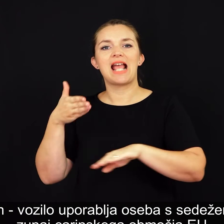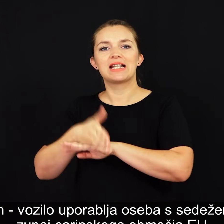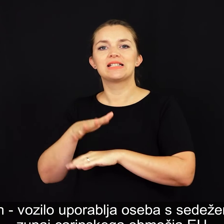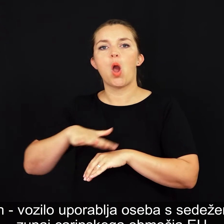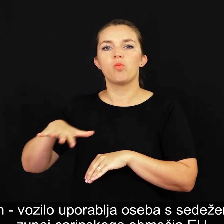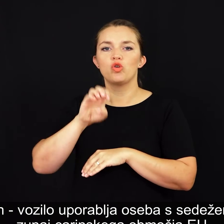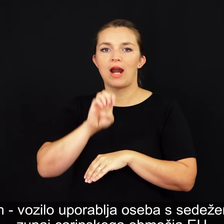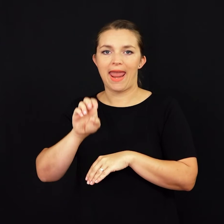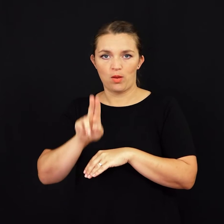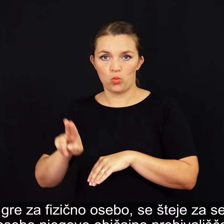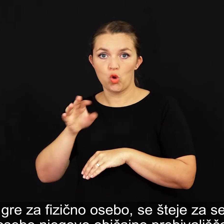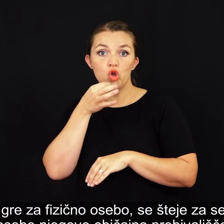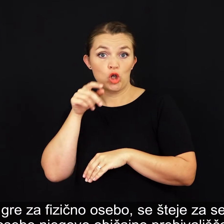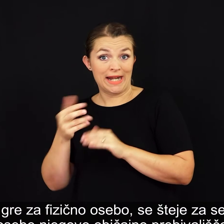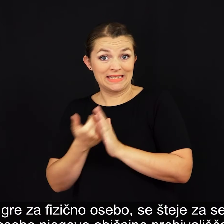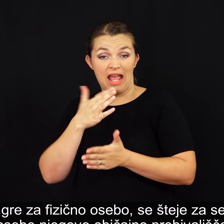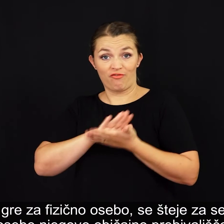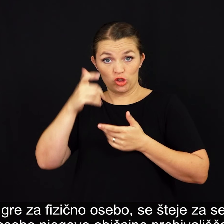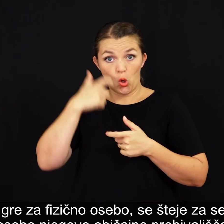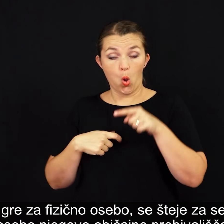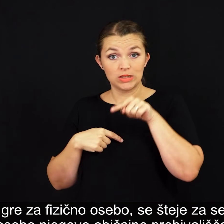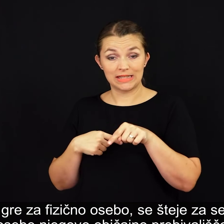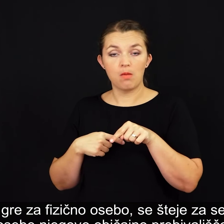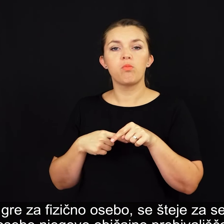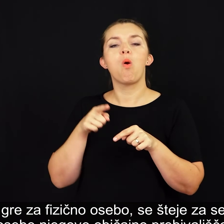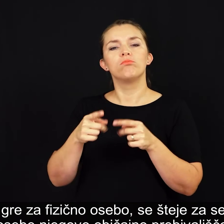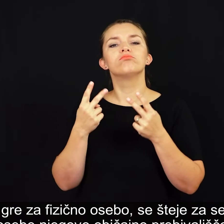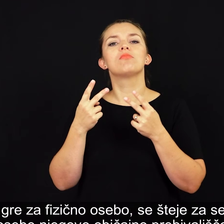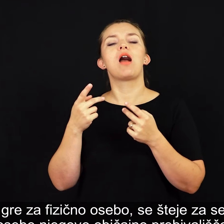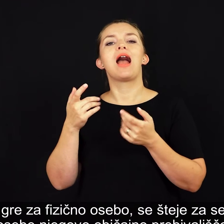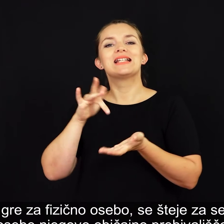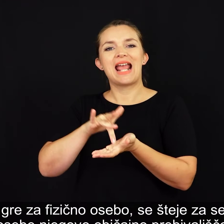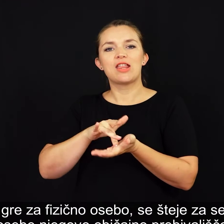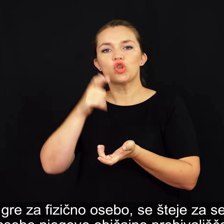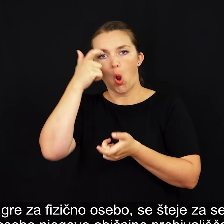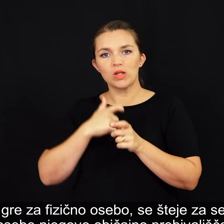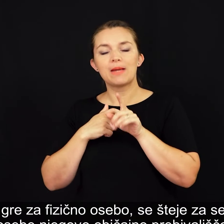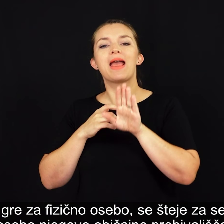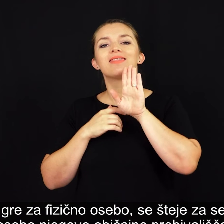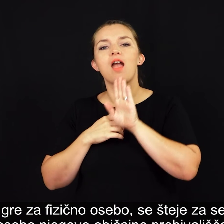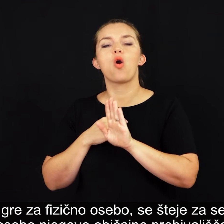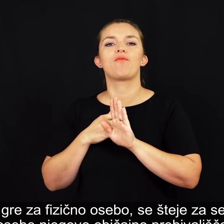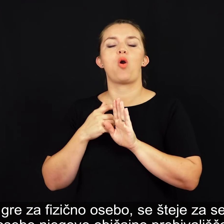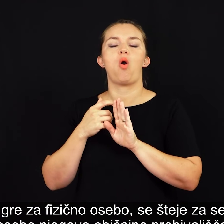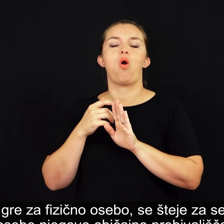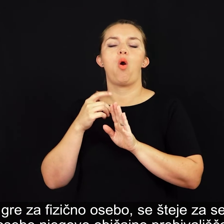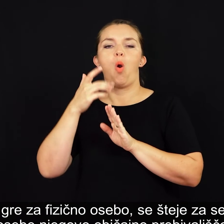EU. Če gre za fizično osebo, se šteje za sedež osebe njegovo običajno prebivališče.